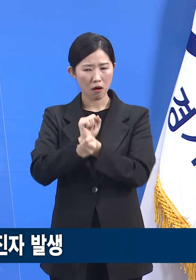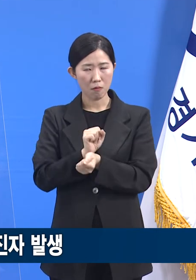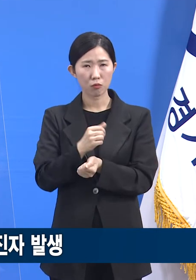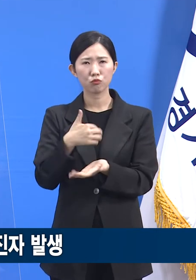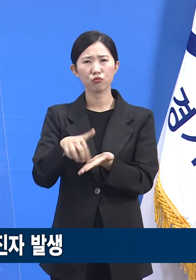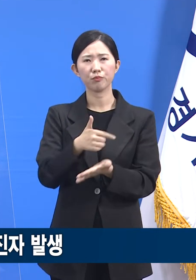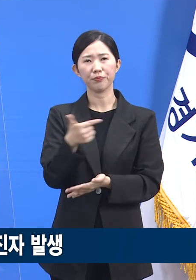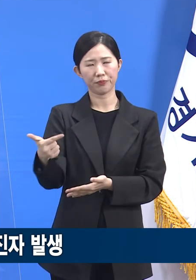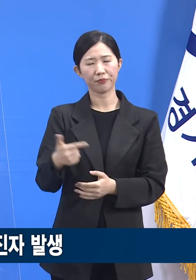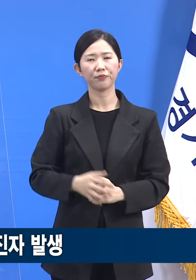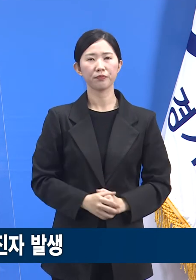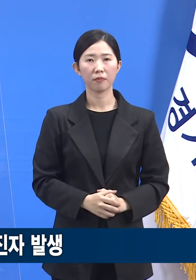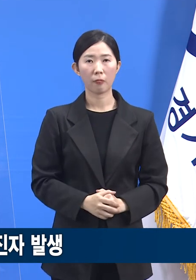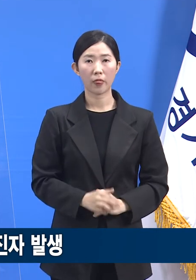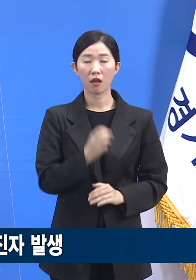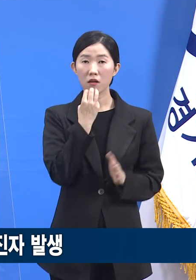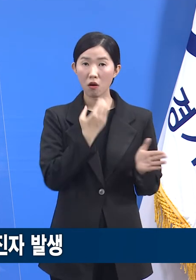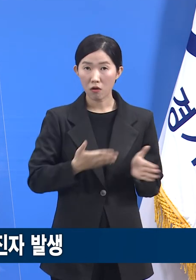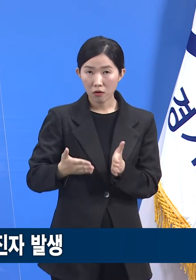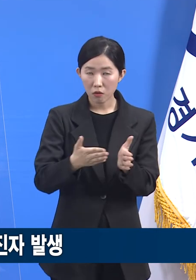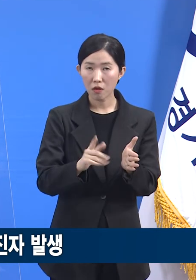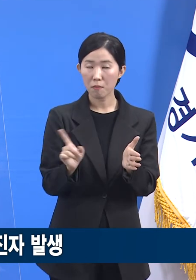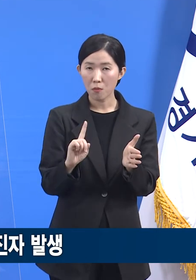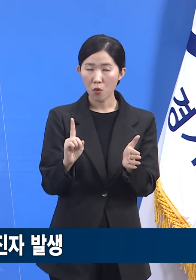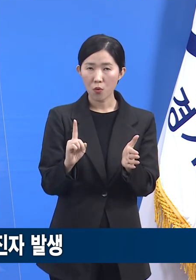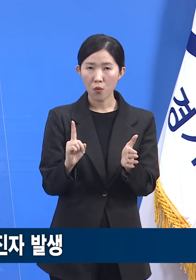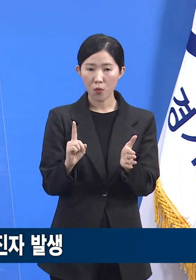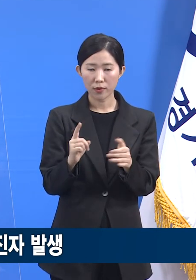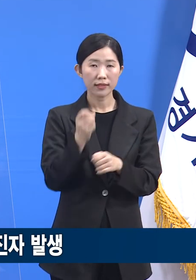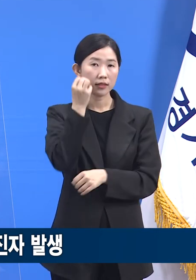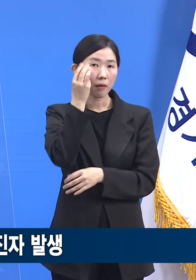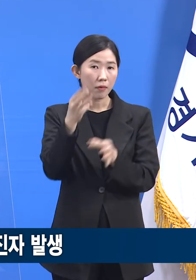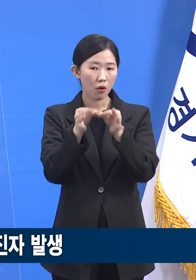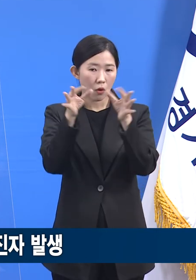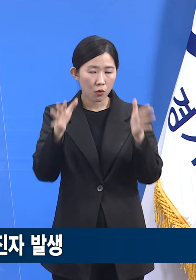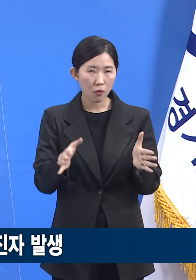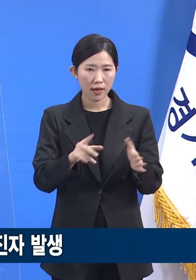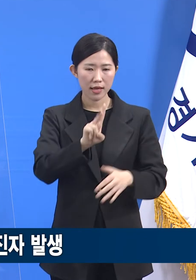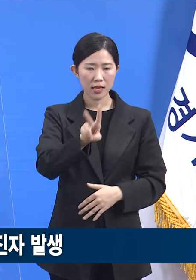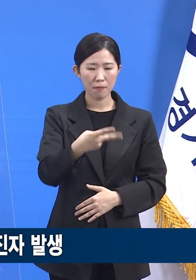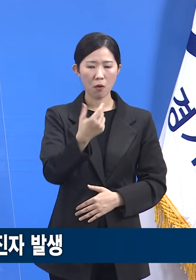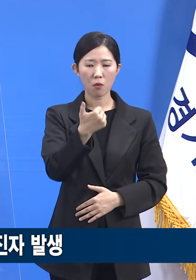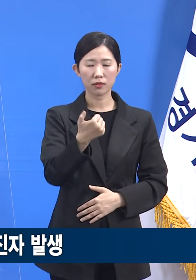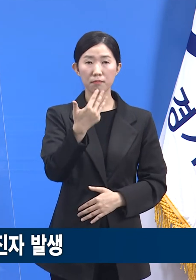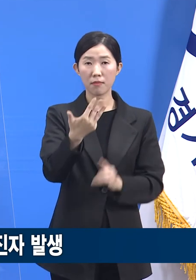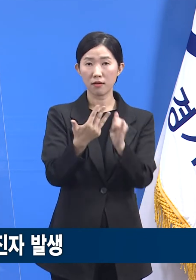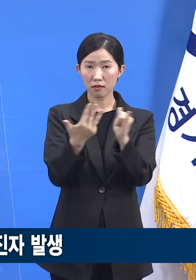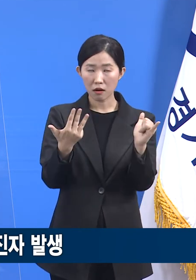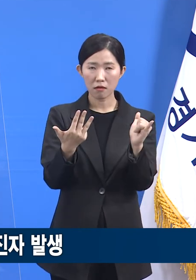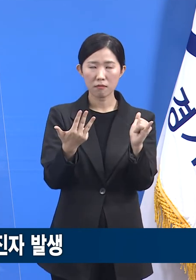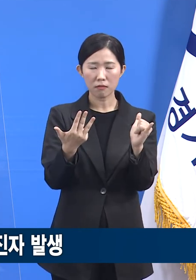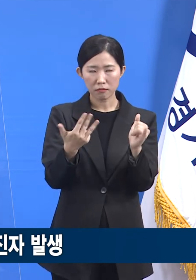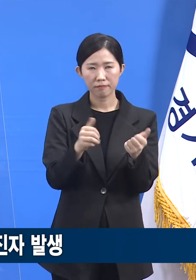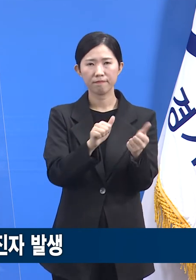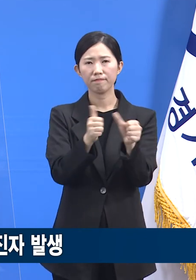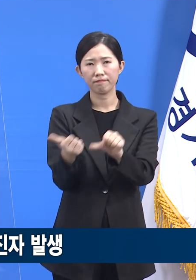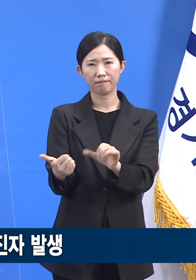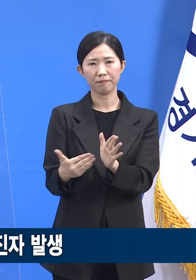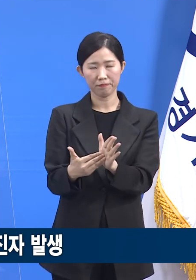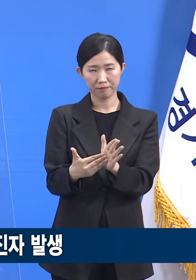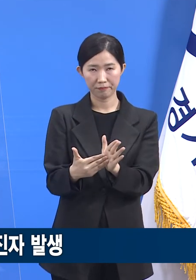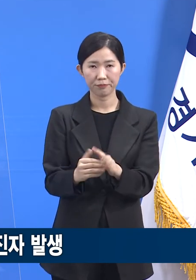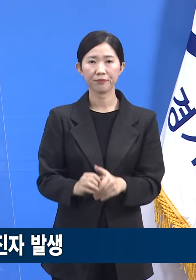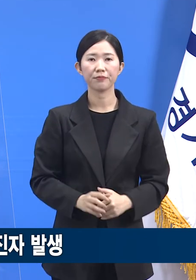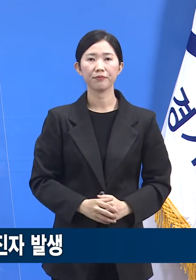경기도에선 지난 1분기 3개월 동안 총 258명의 감염자가 안타깝게도 생명을 잃었습니다.